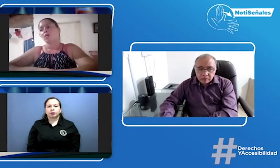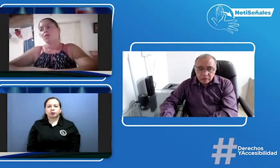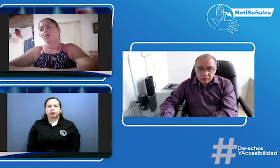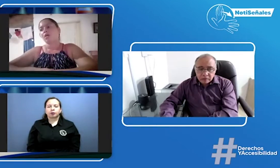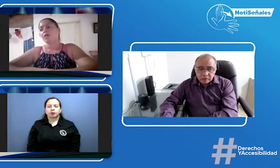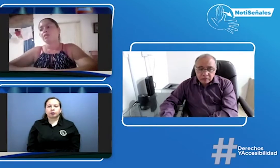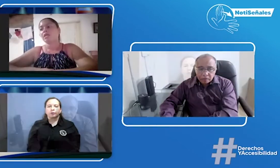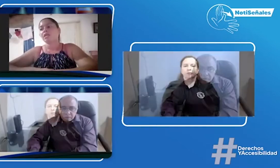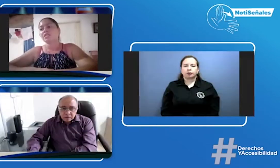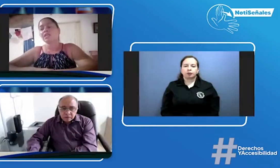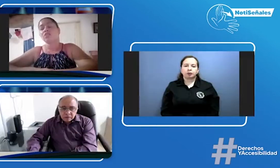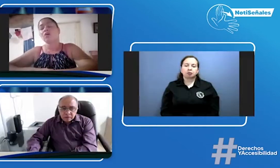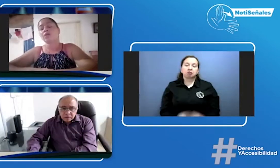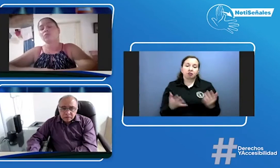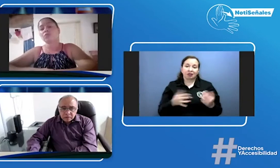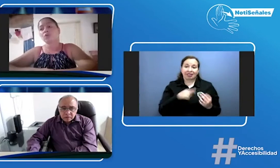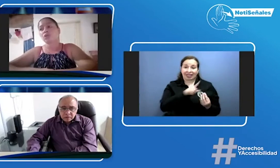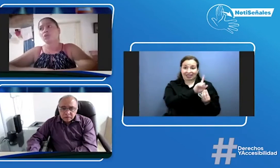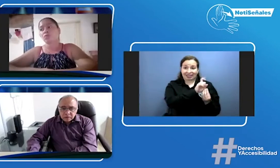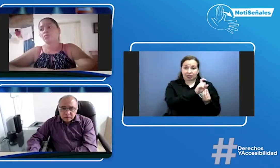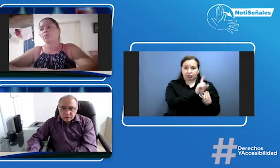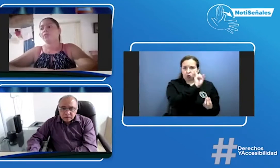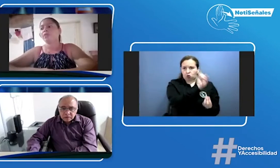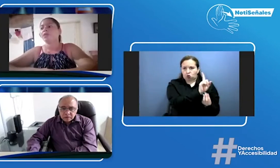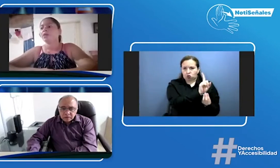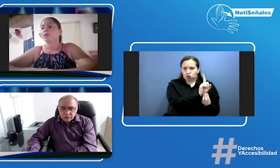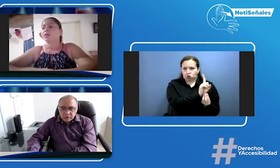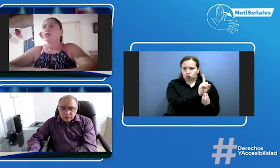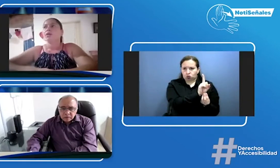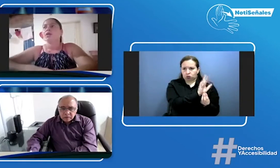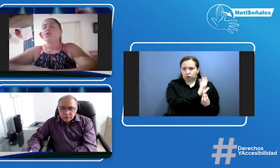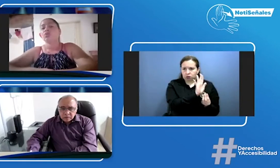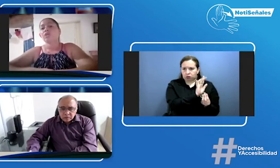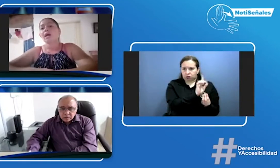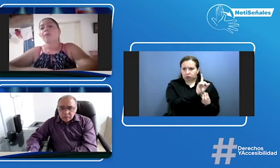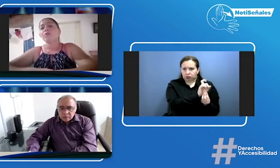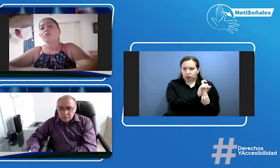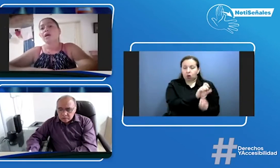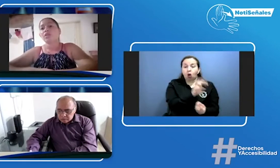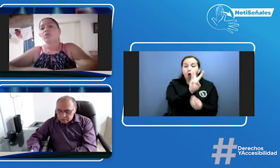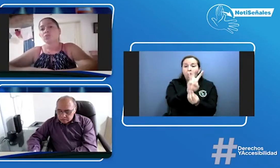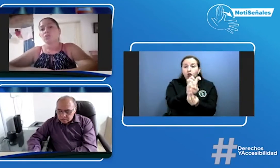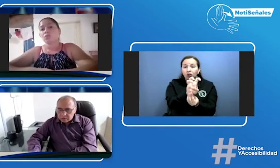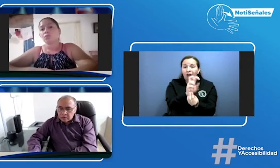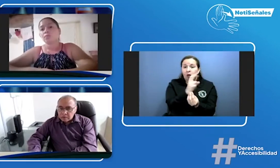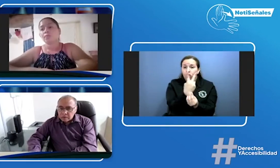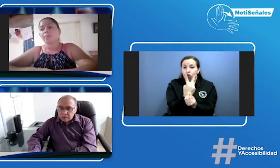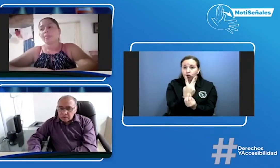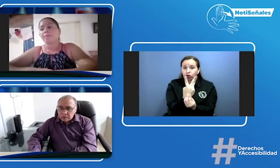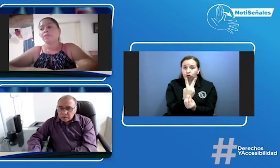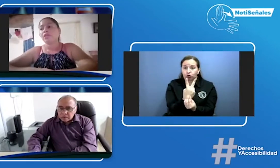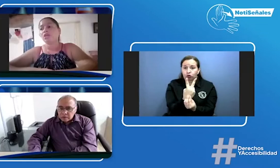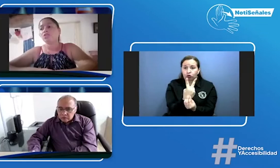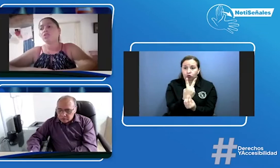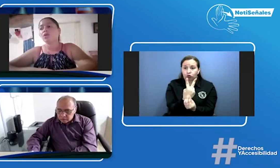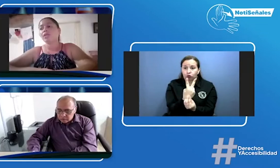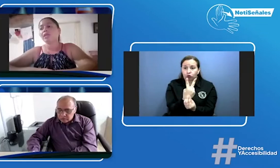este en el sexto hay un solo niño en octavos hay dos y los otros están en